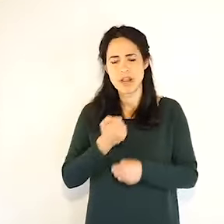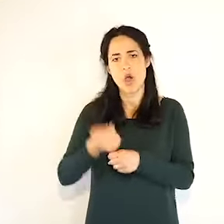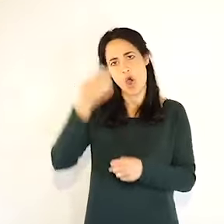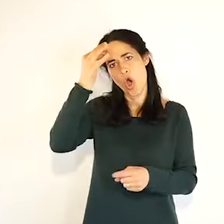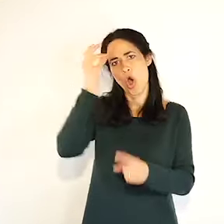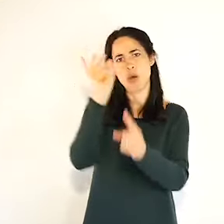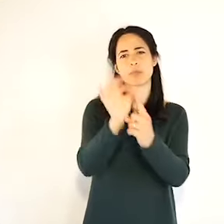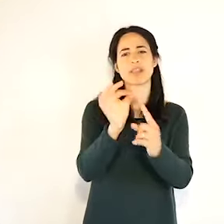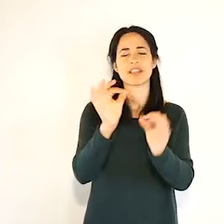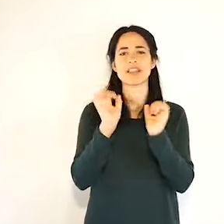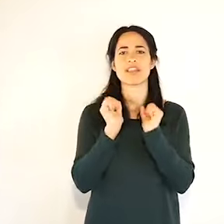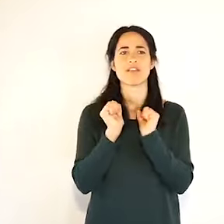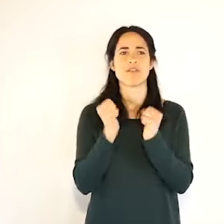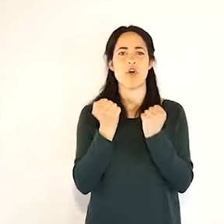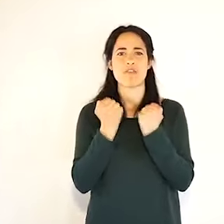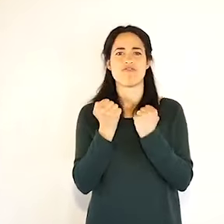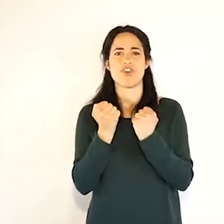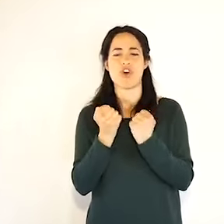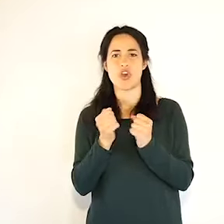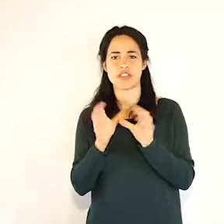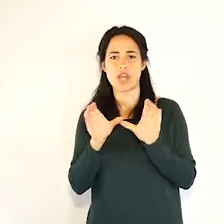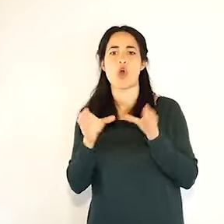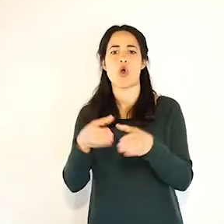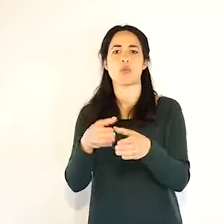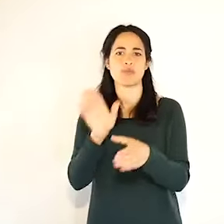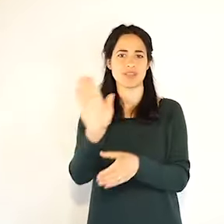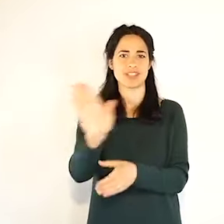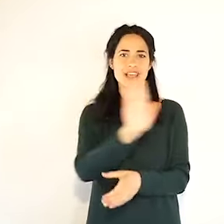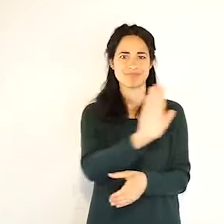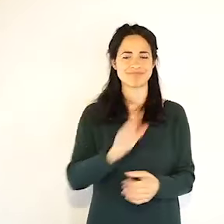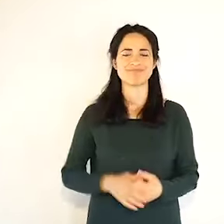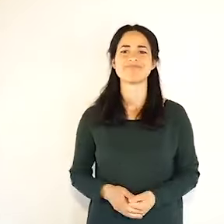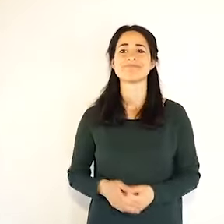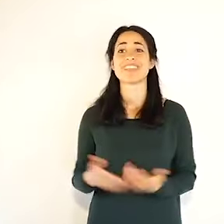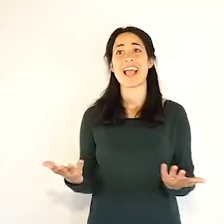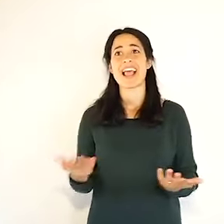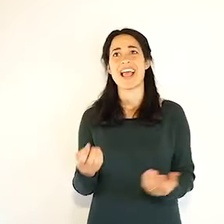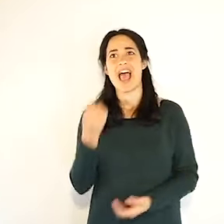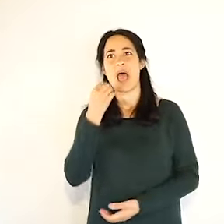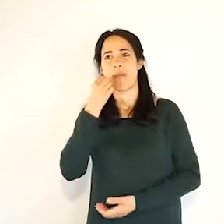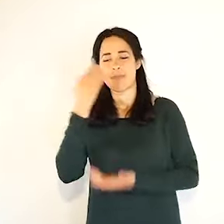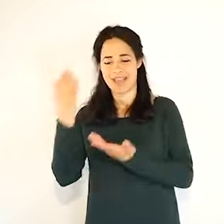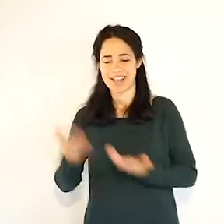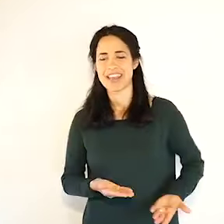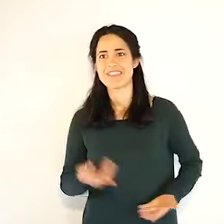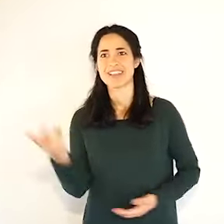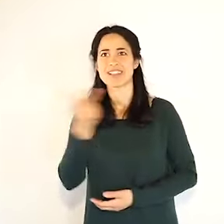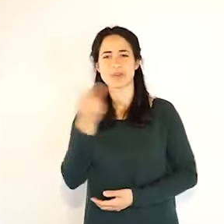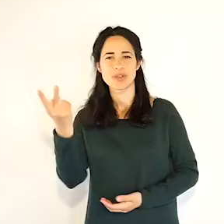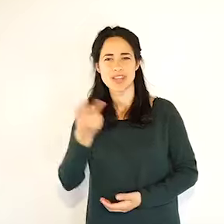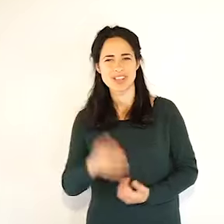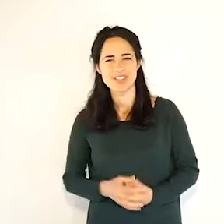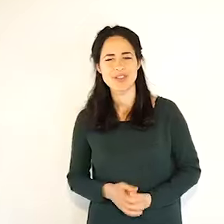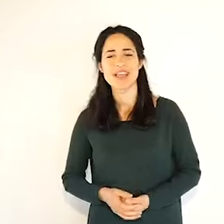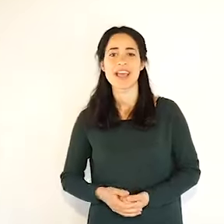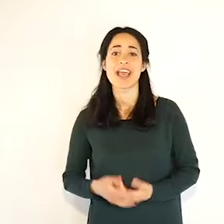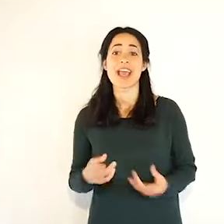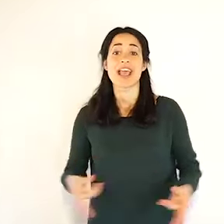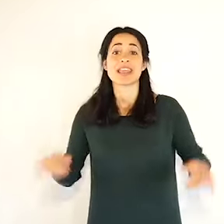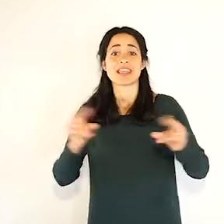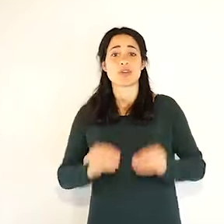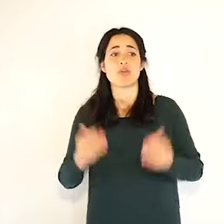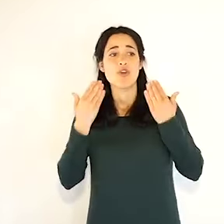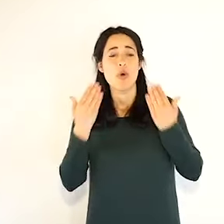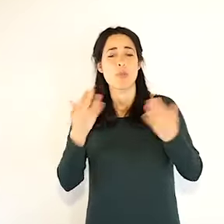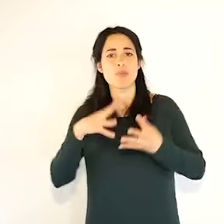delle loro comunità bentornati a tutti e due e ancora nuovamente un augurio un grande